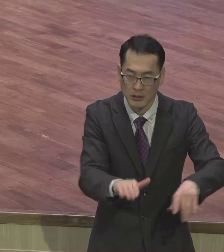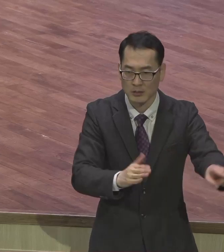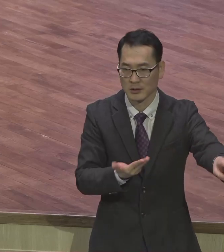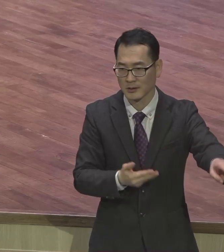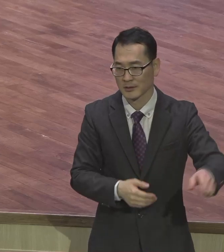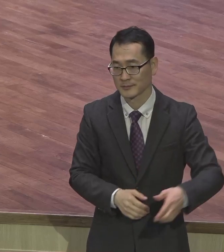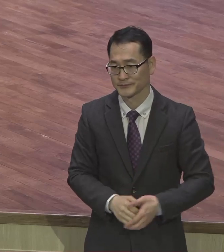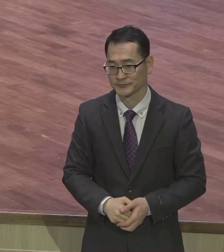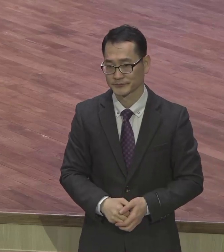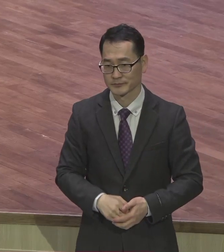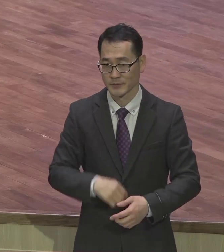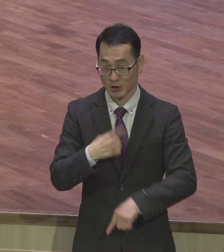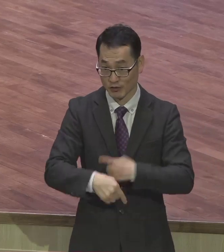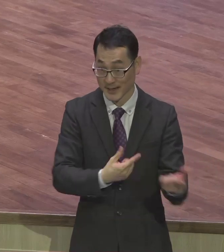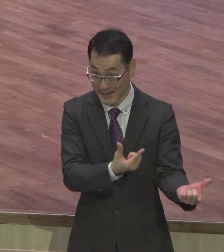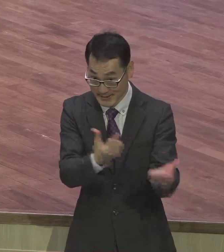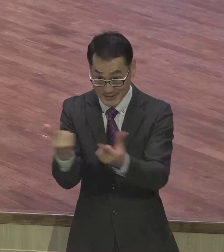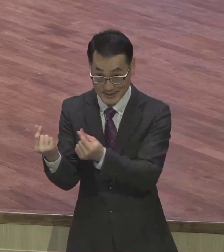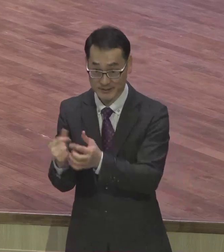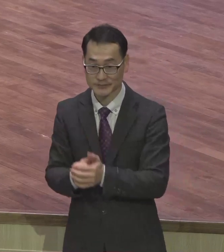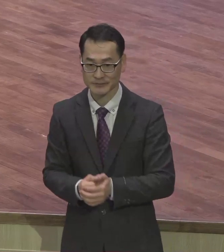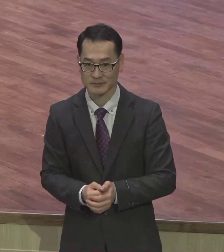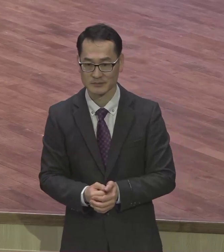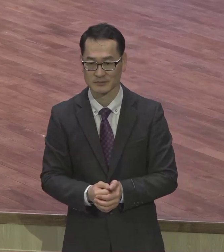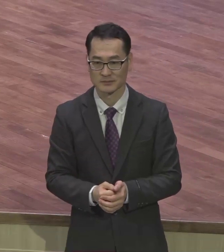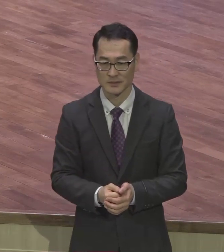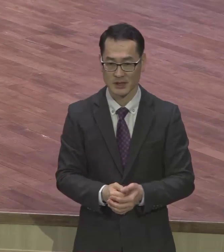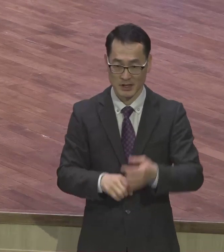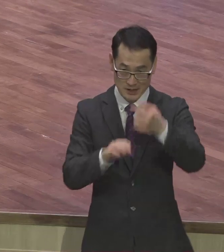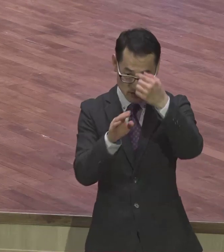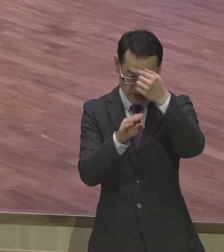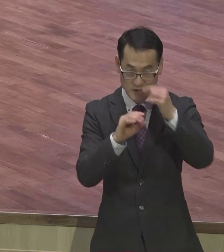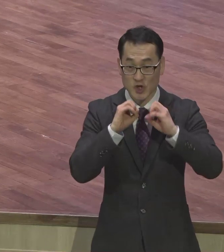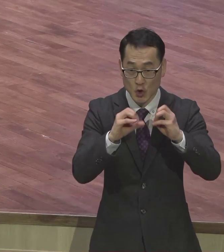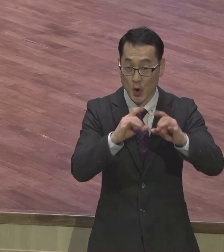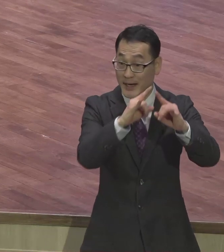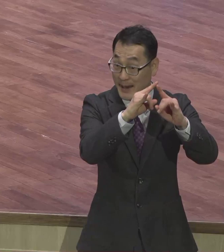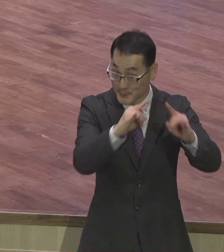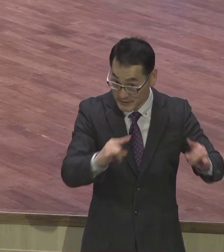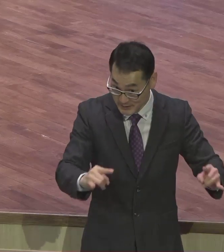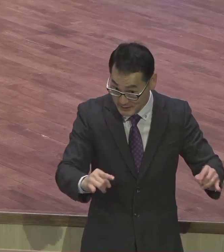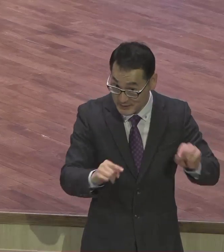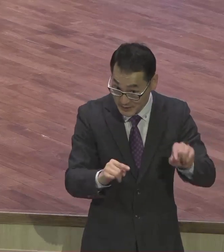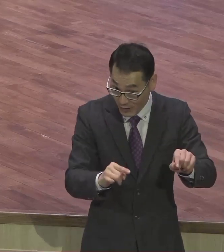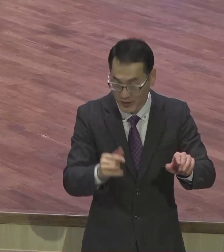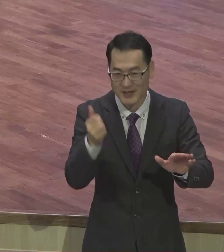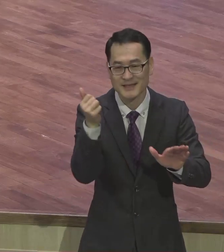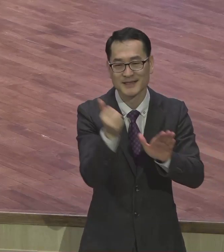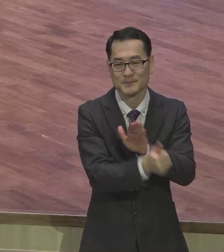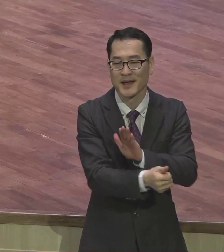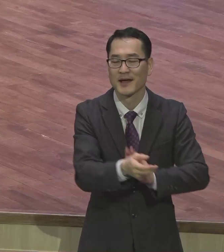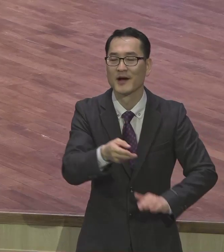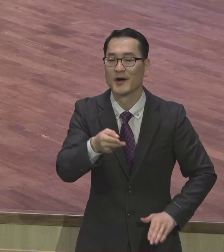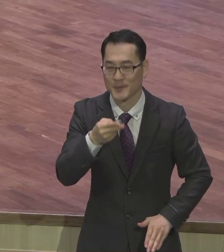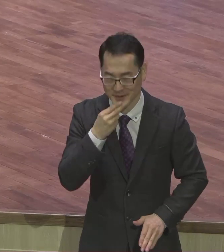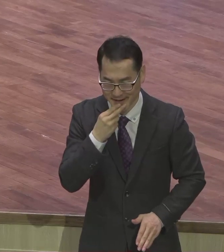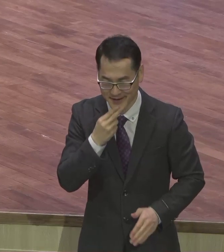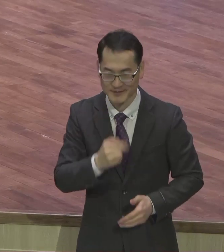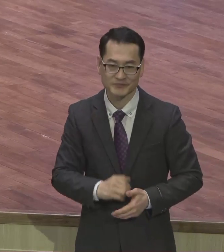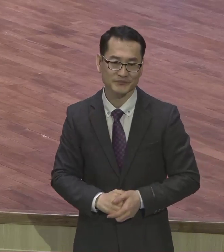따라서 전도 캠프는 실패가 없다. 여러분 국내에서 지역에 전도 캠프를 나가든 해외를